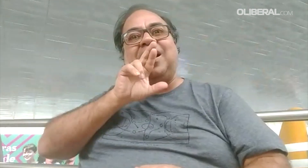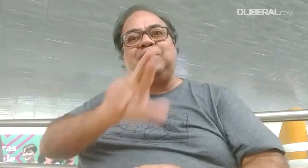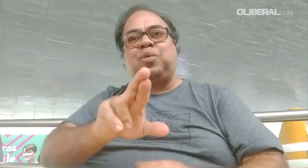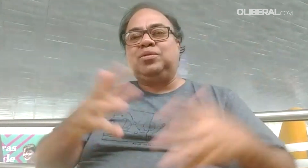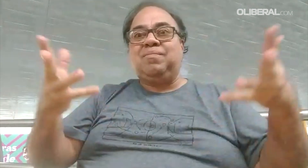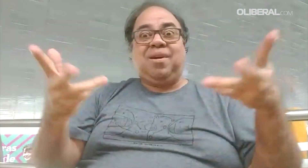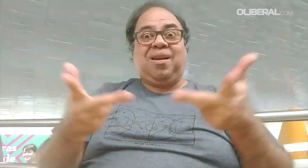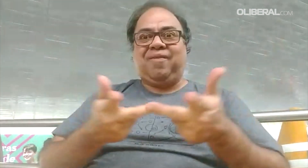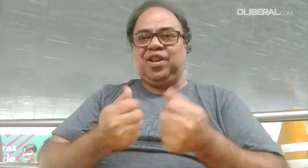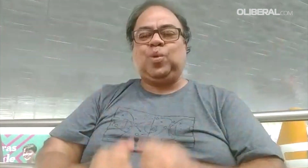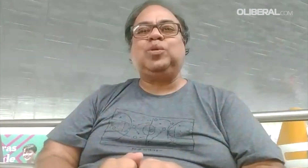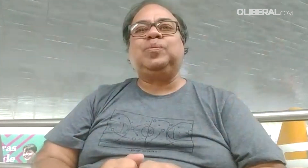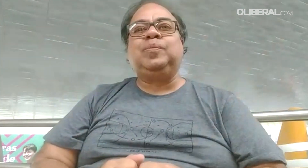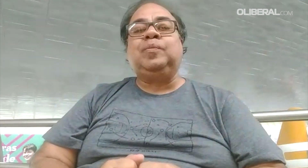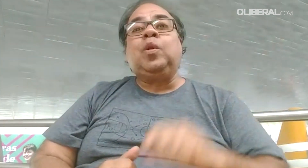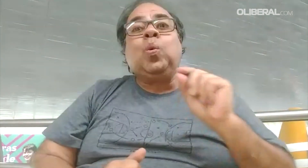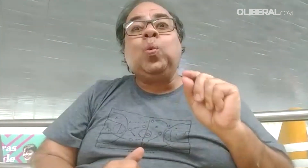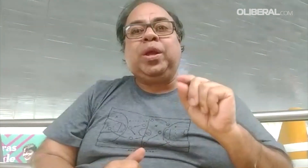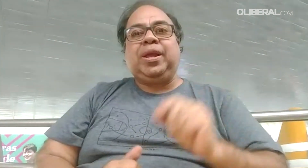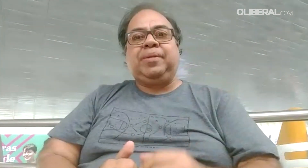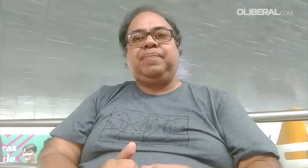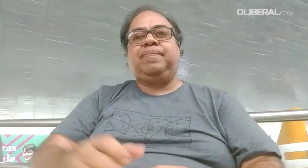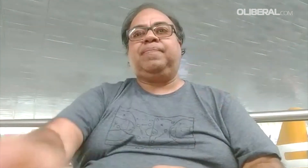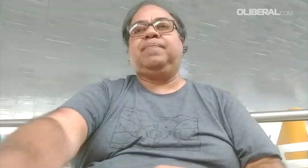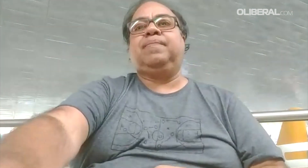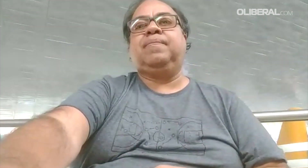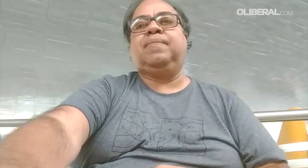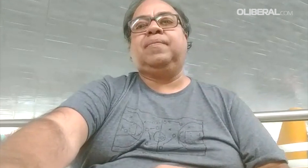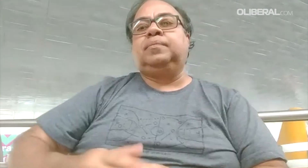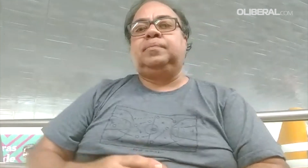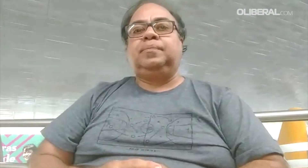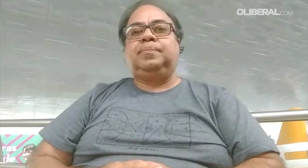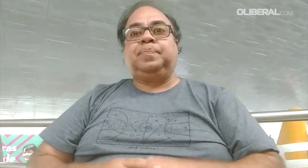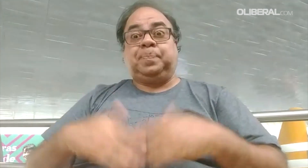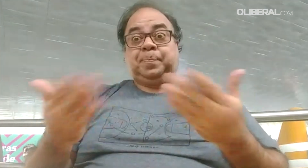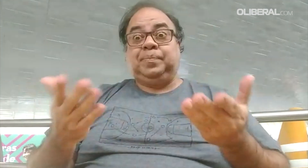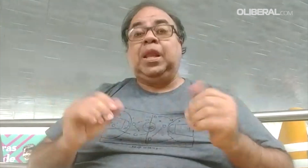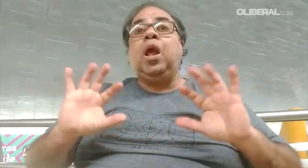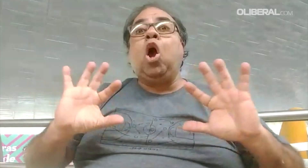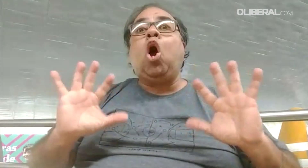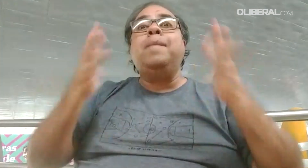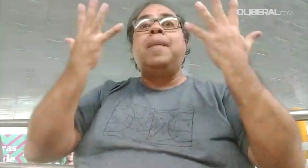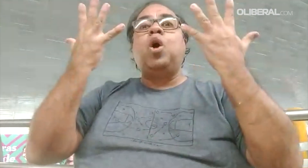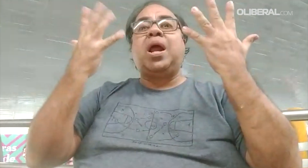Que essa comemoração do Dia Nacional do Surdo aconteceu justamente porque lá em